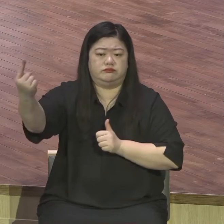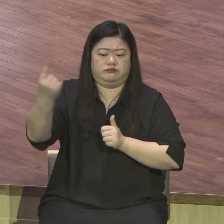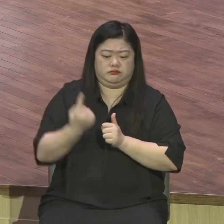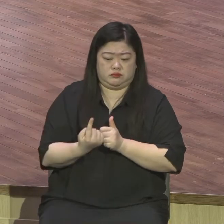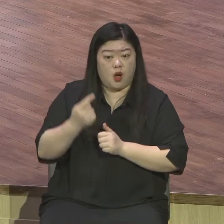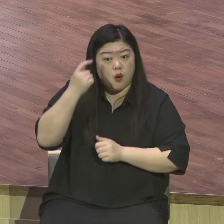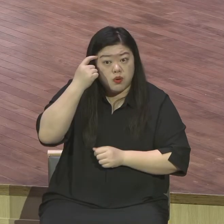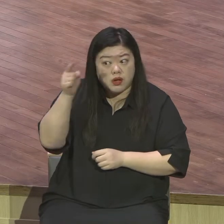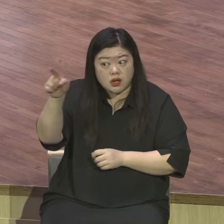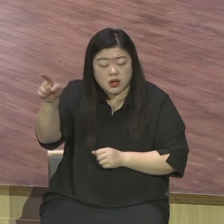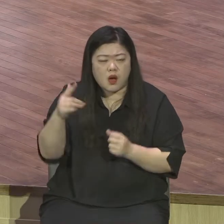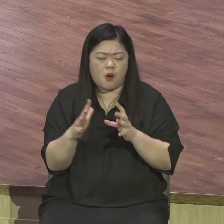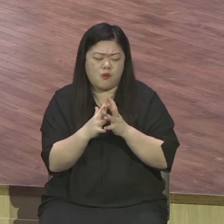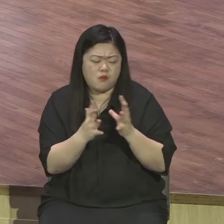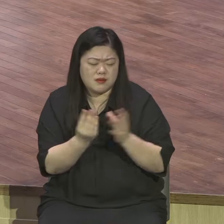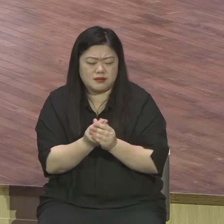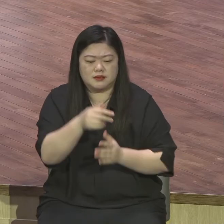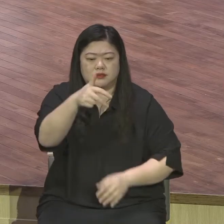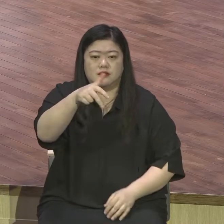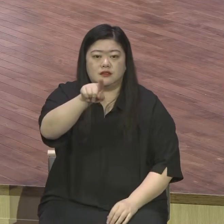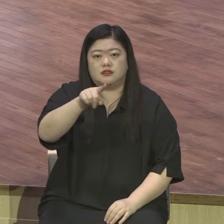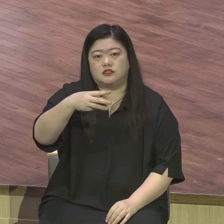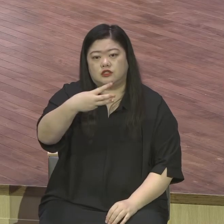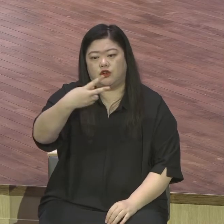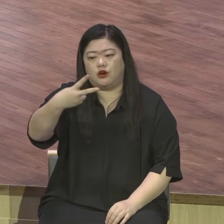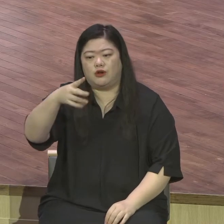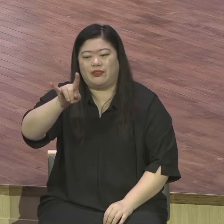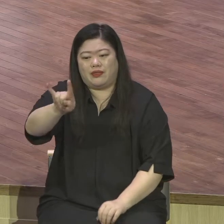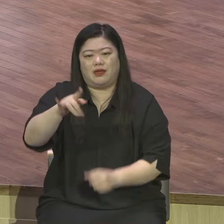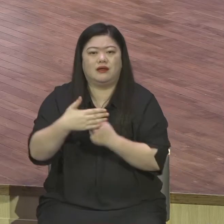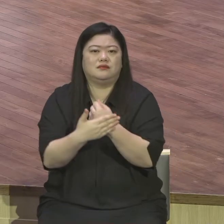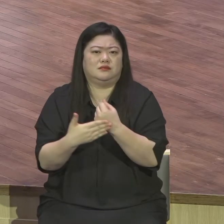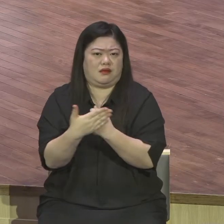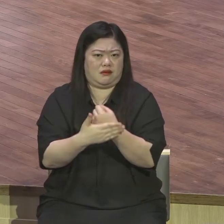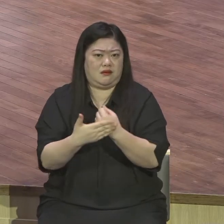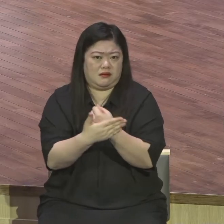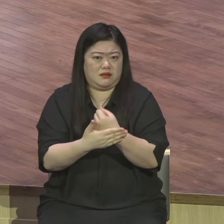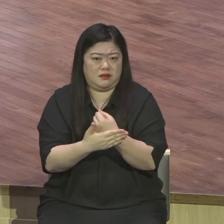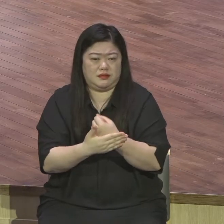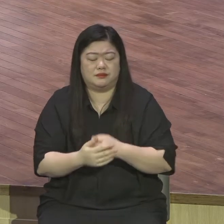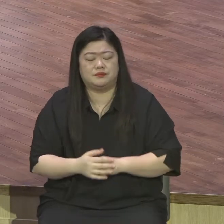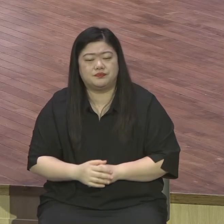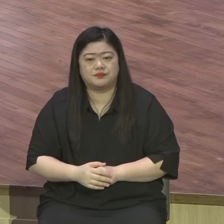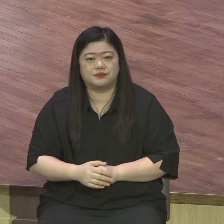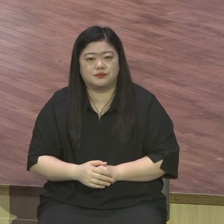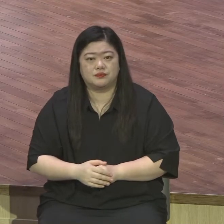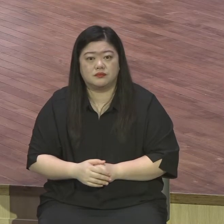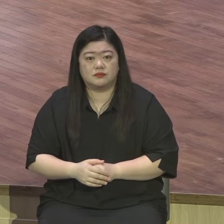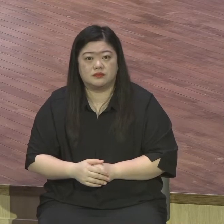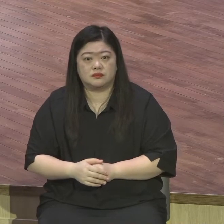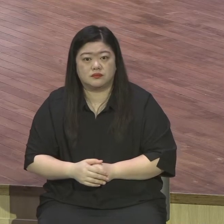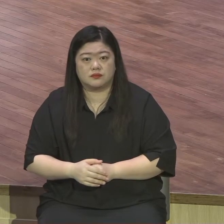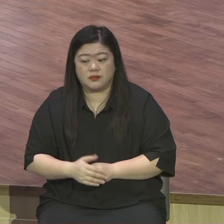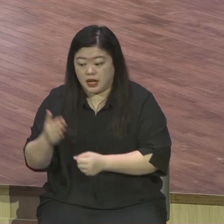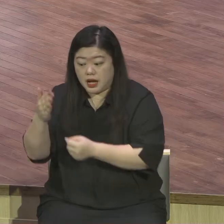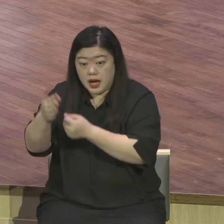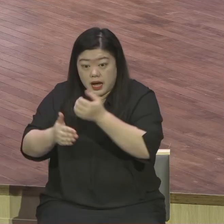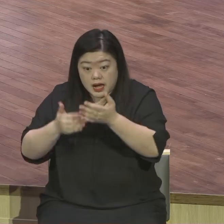필요하고 하나님께서 예수 그리스로 통해서 구원의 은혜를 베풀어 주신 것이요 이 인류